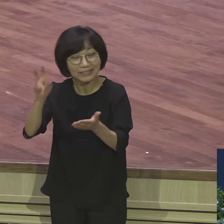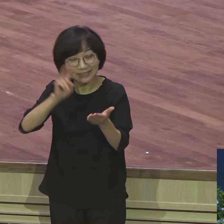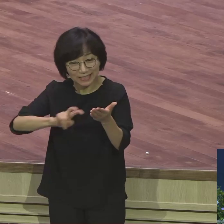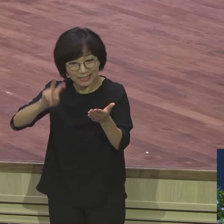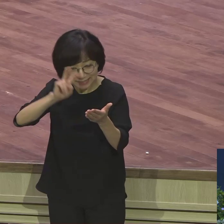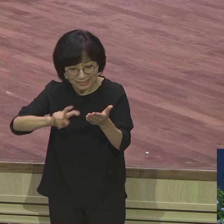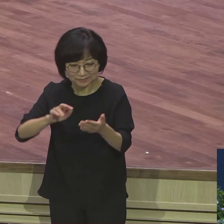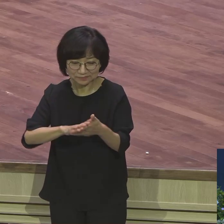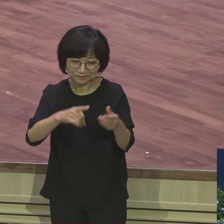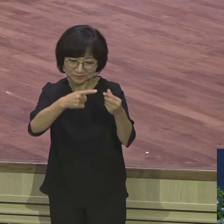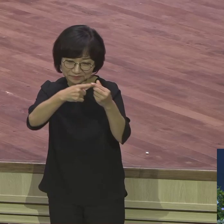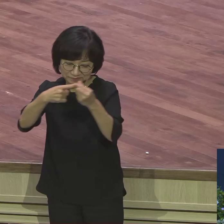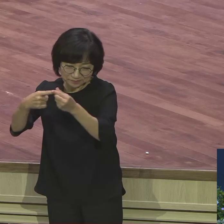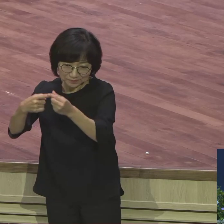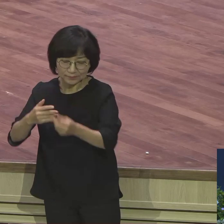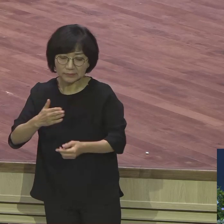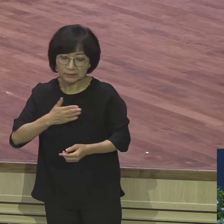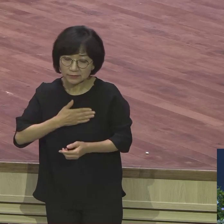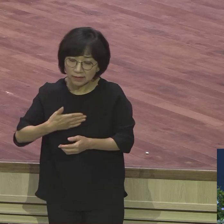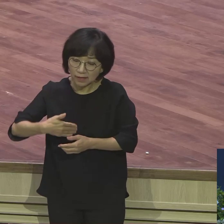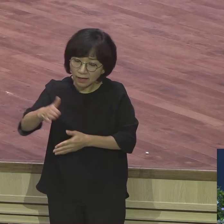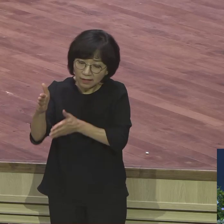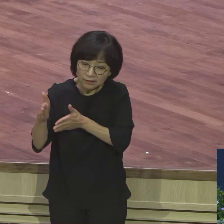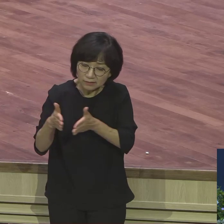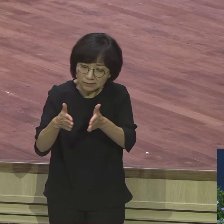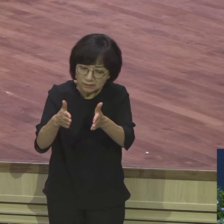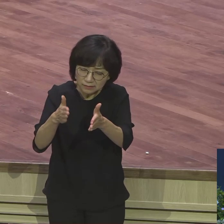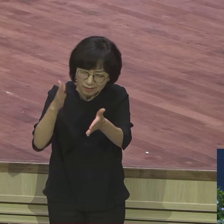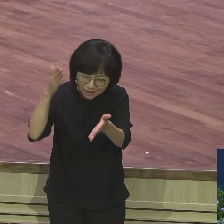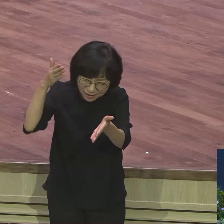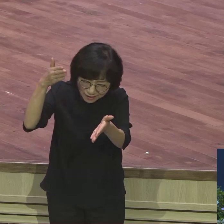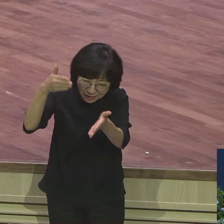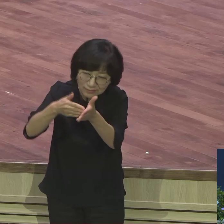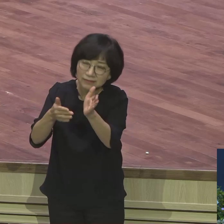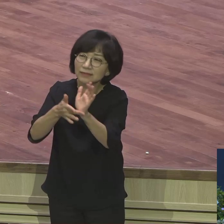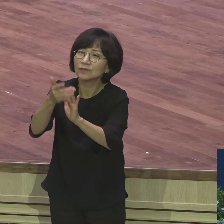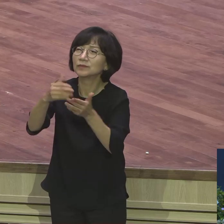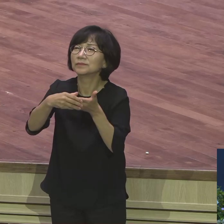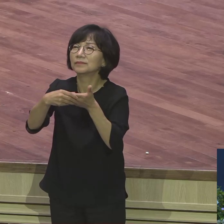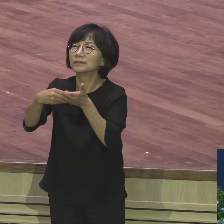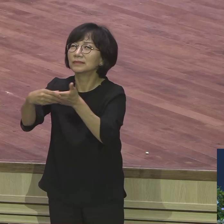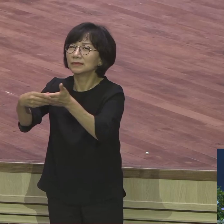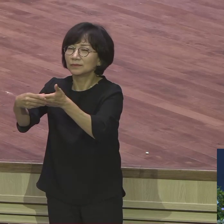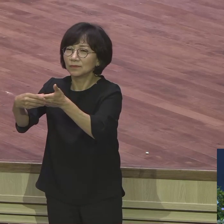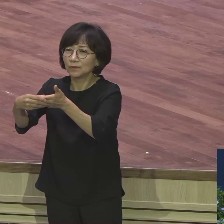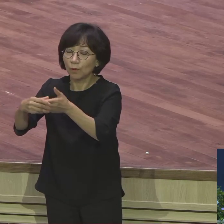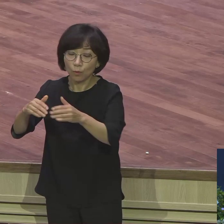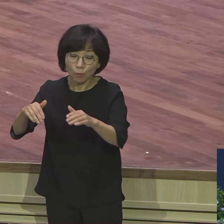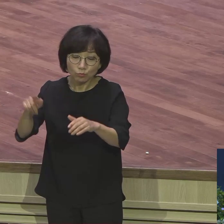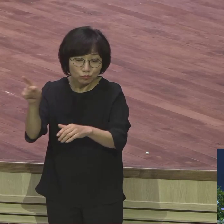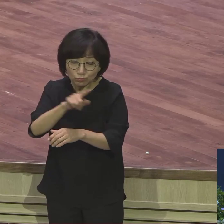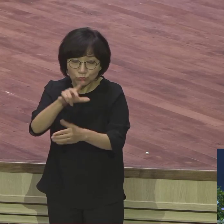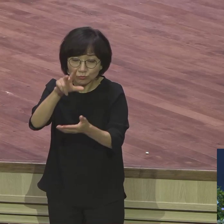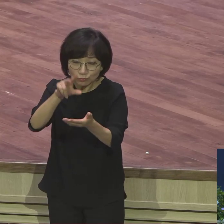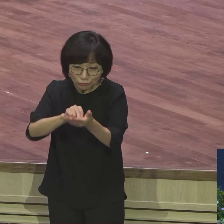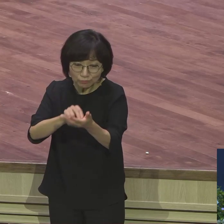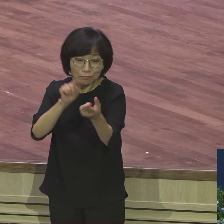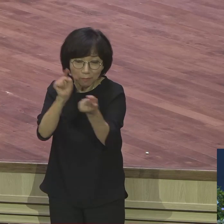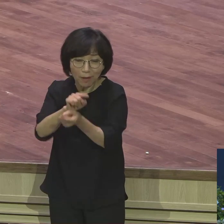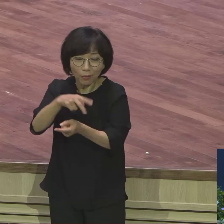나의 갈 길 다가도록 예수 인도 하시니 무슨 일을 만나든지 만사형동하리라 이렇게